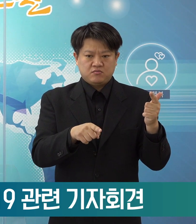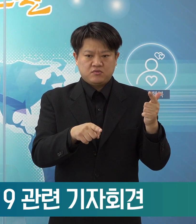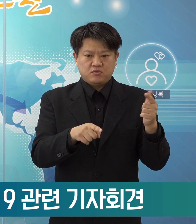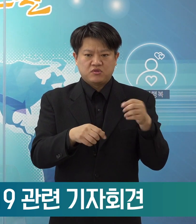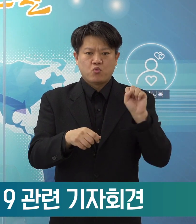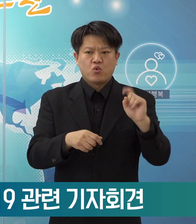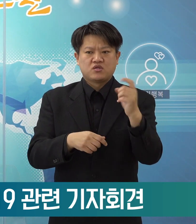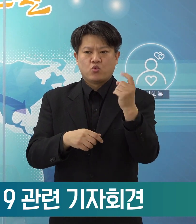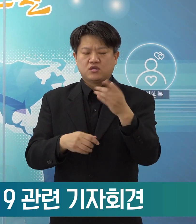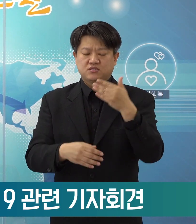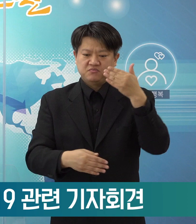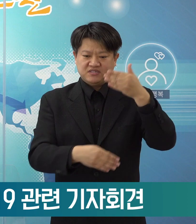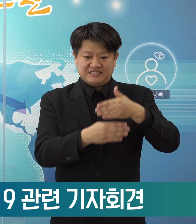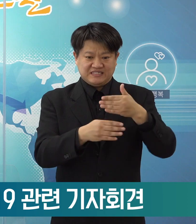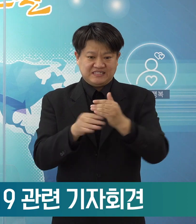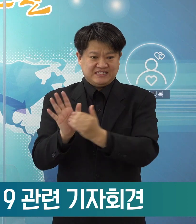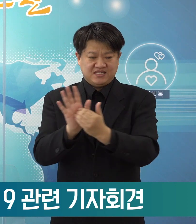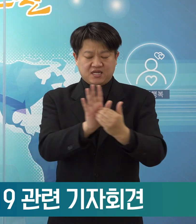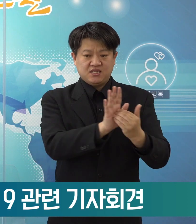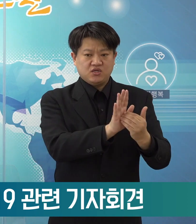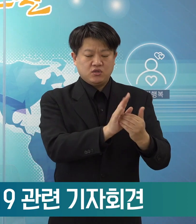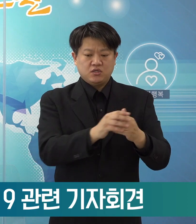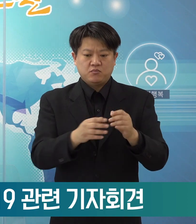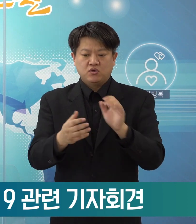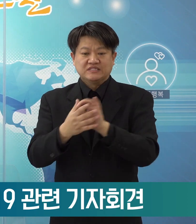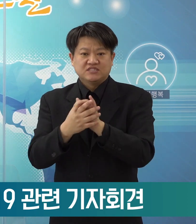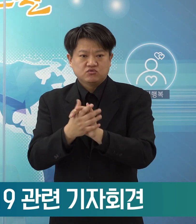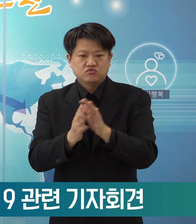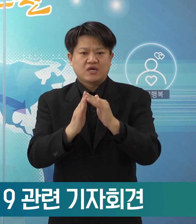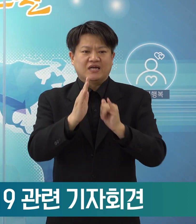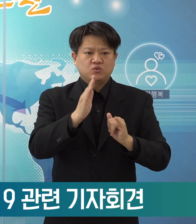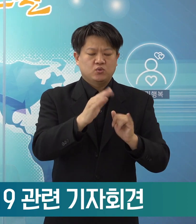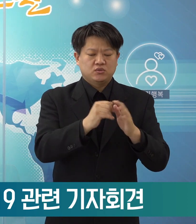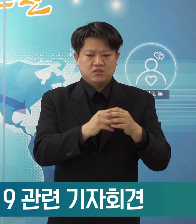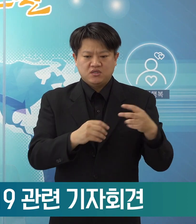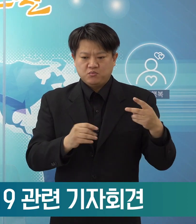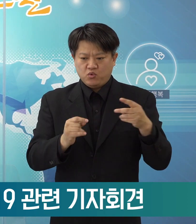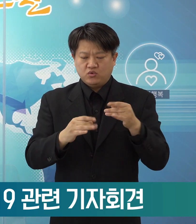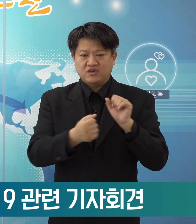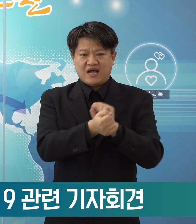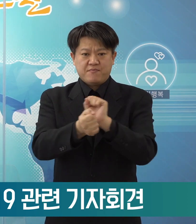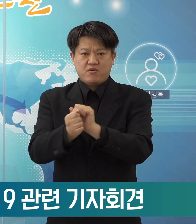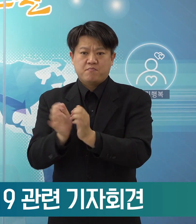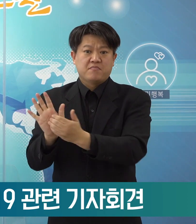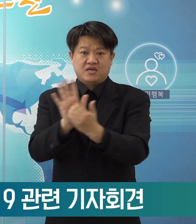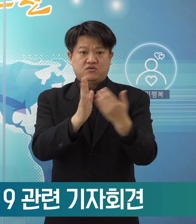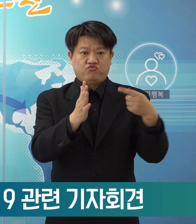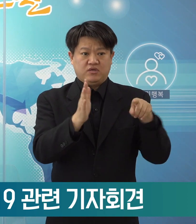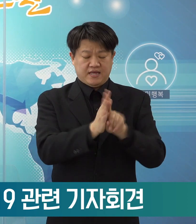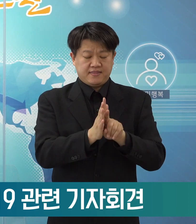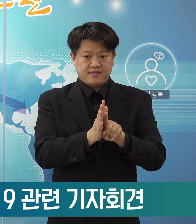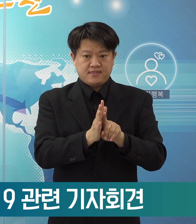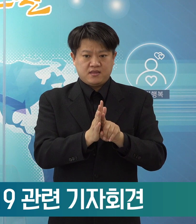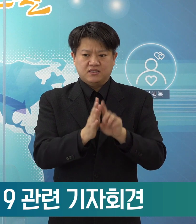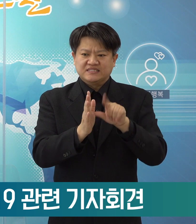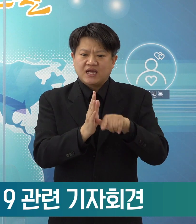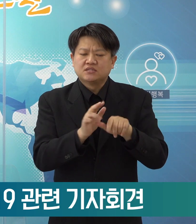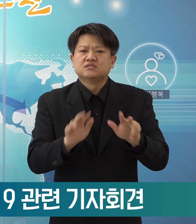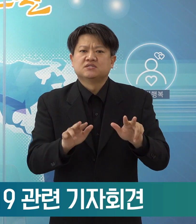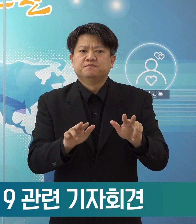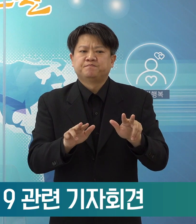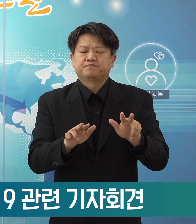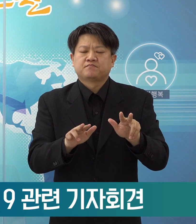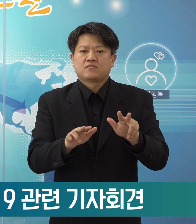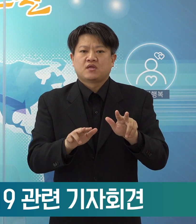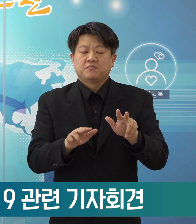가족 간 지인 간 감염고리를 확실히 끌어내기 위한 골든타임이 지금이라고